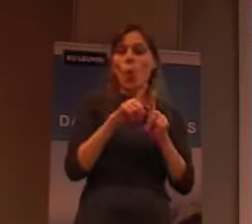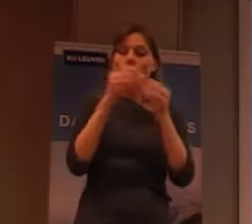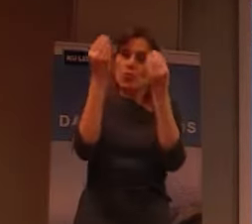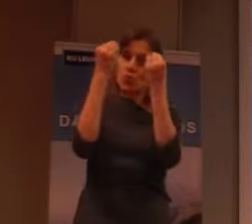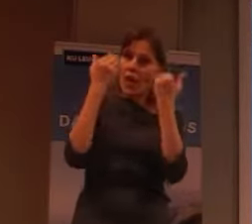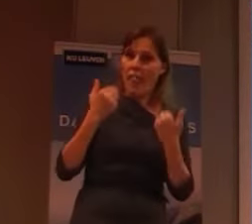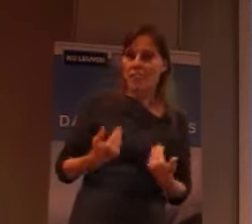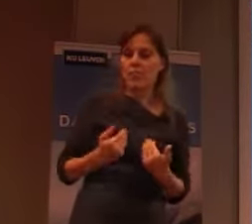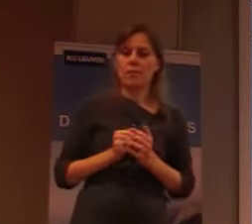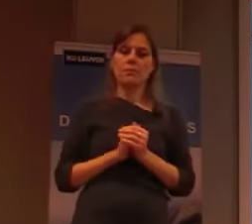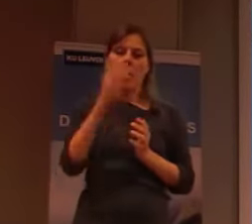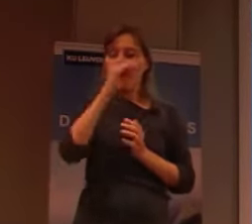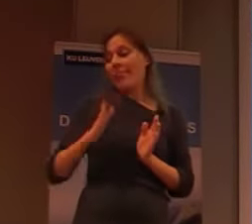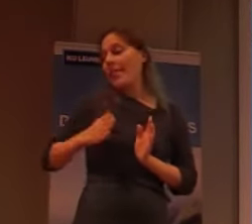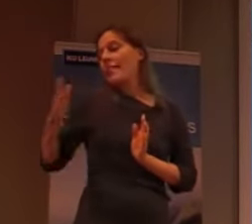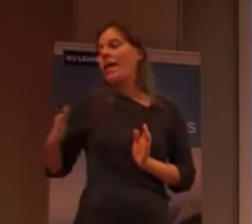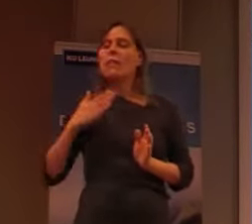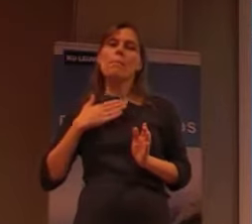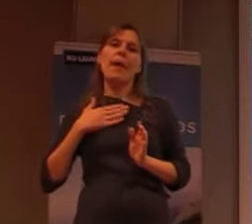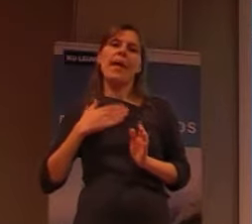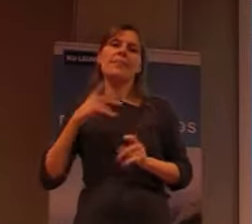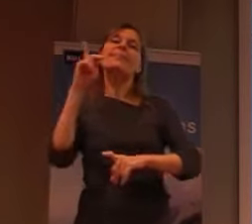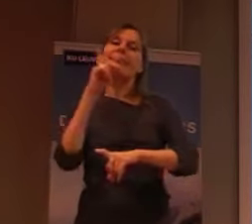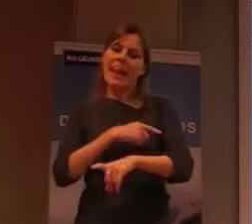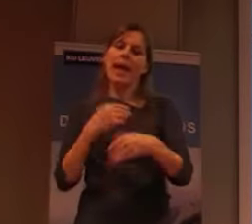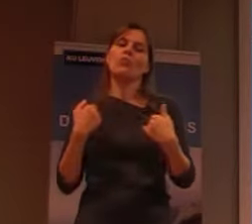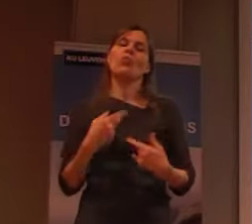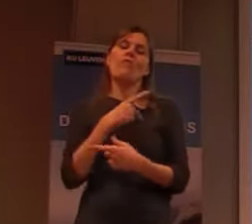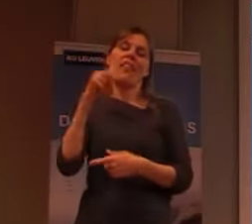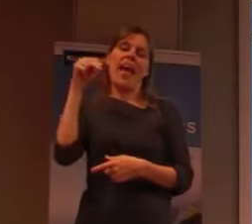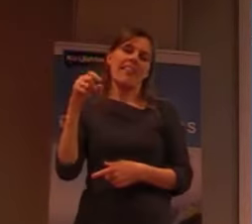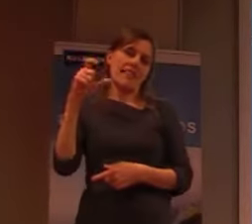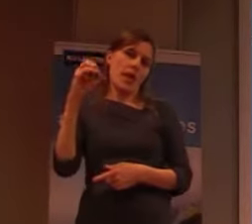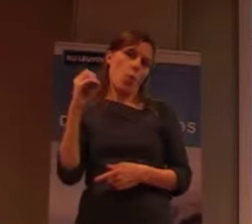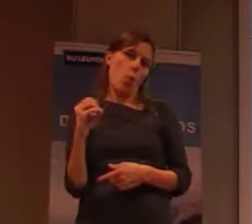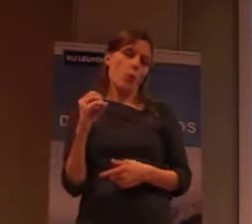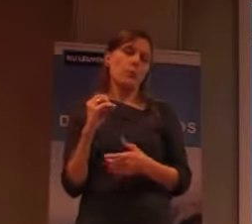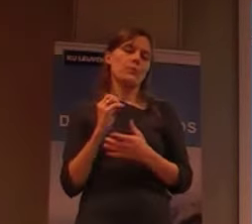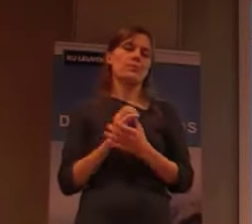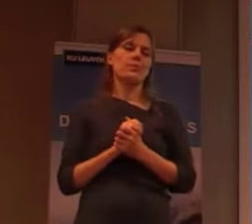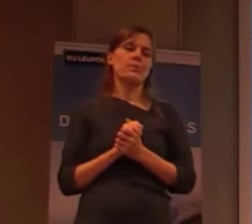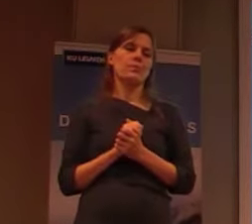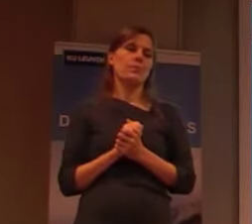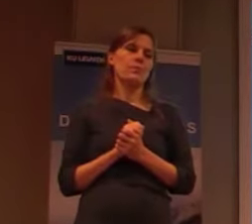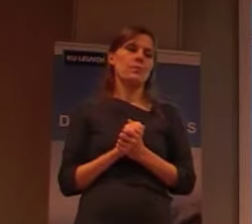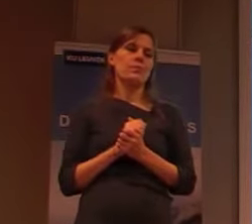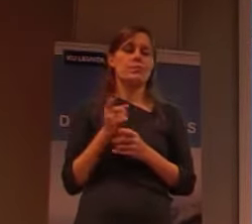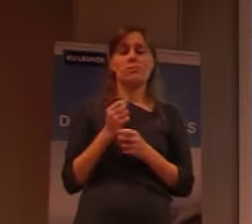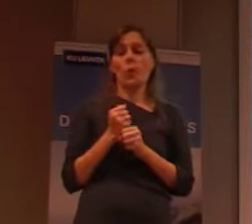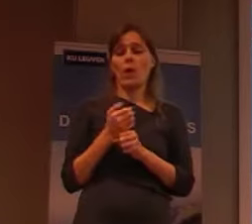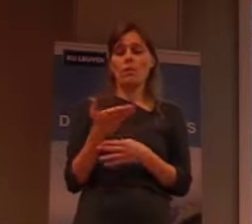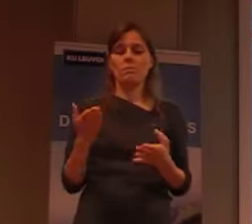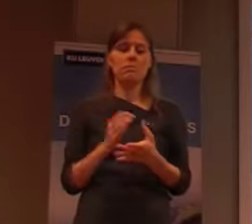man die naast mij staat, is eigenlijk de directeur van die NGO, die er werkt.